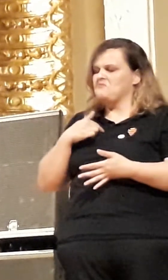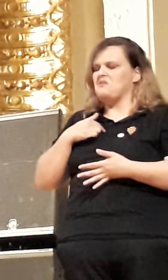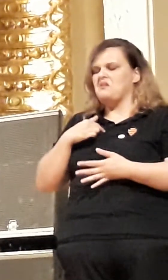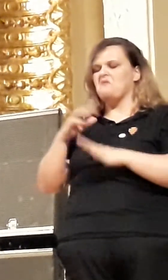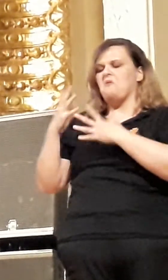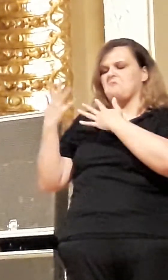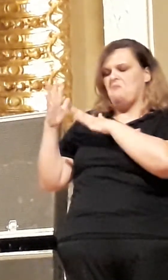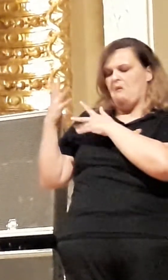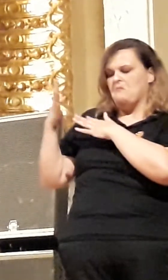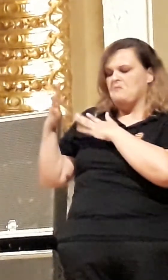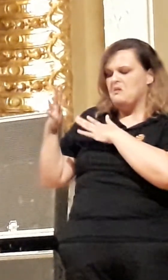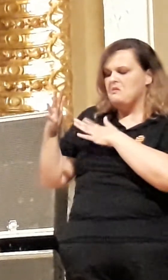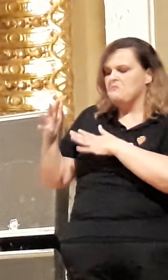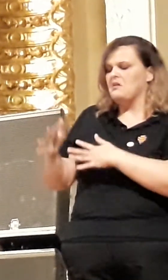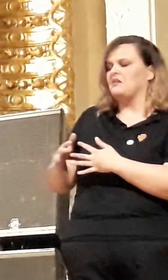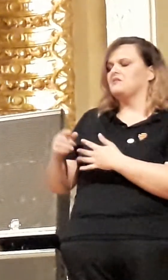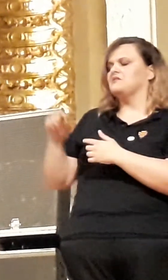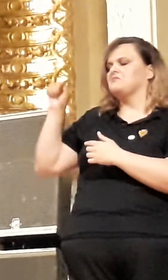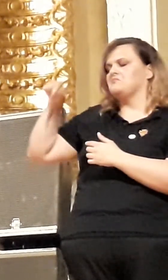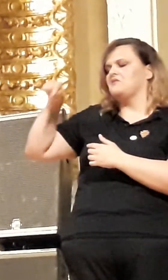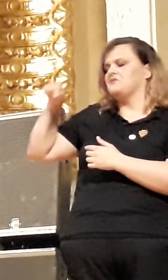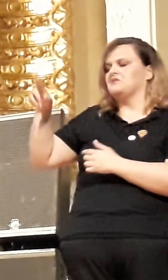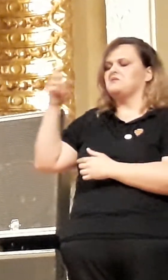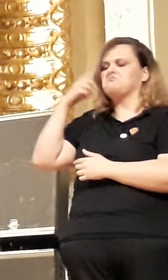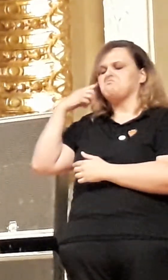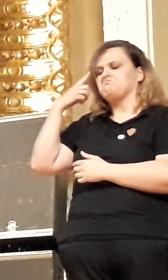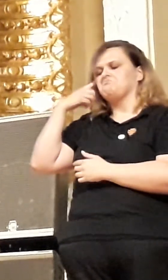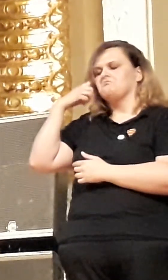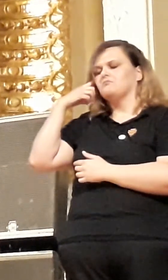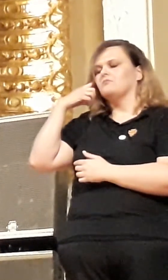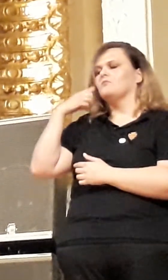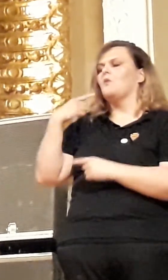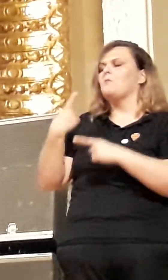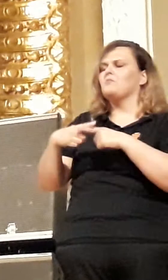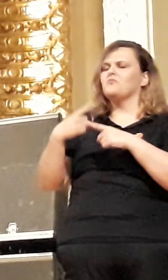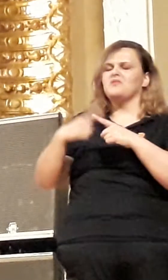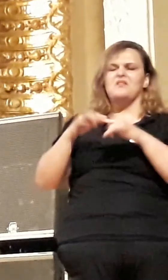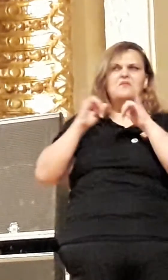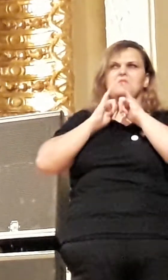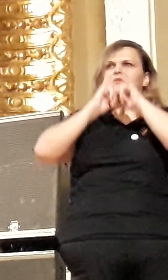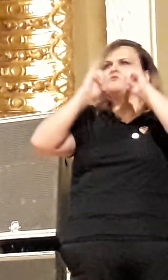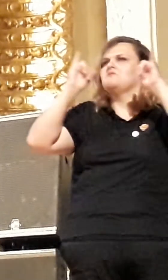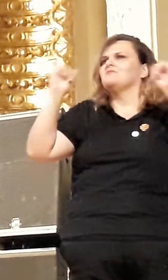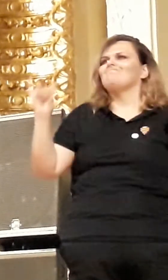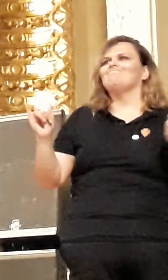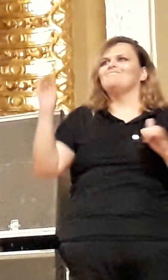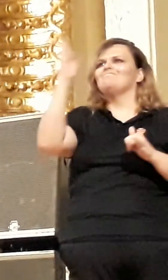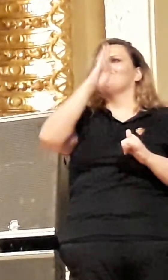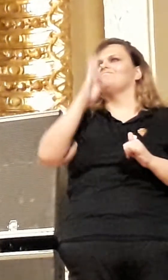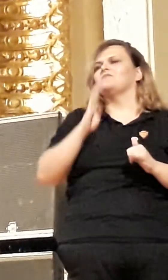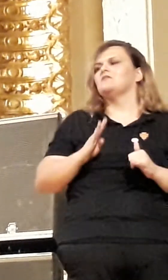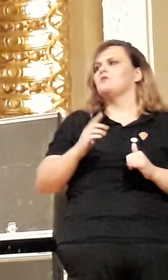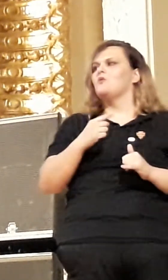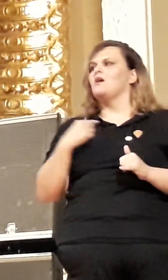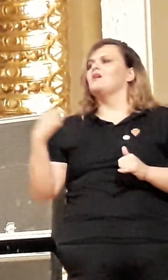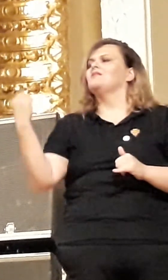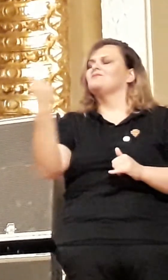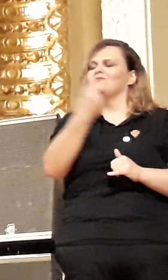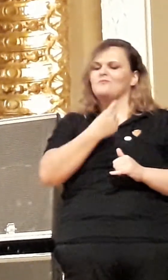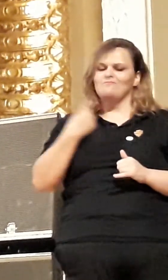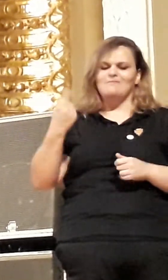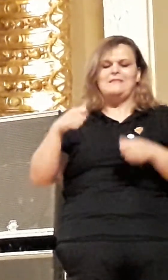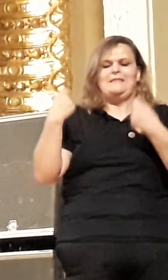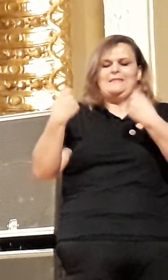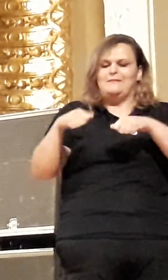para o Brasil, e é um dos motivos que me faz estar presente aqui, que a gente tem que mobilizar a sociedade.